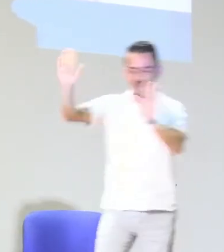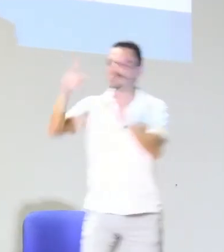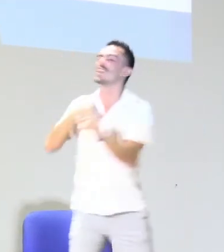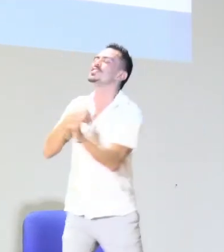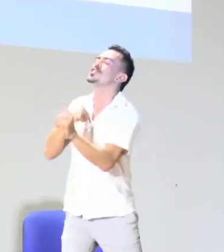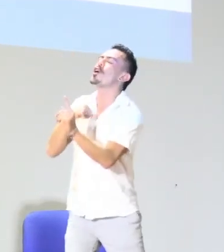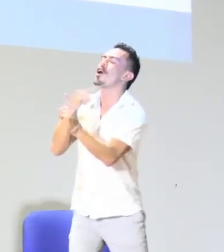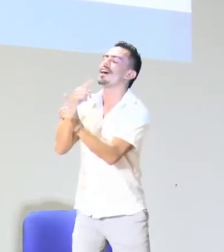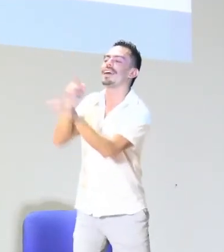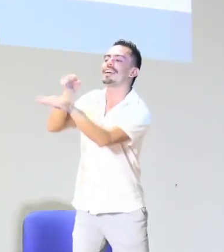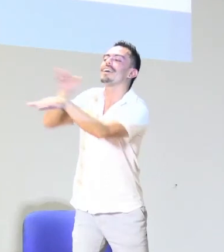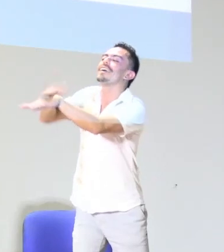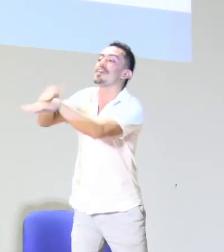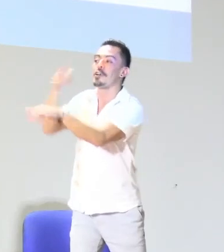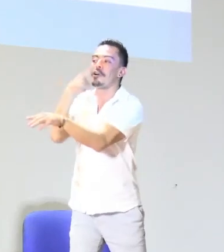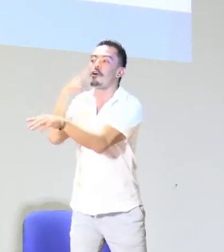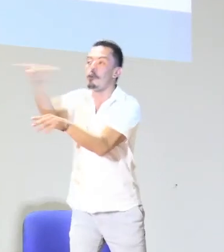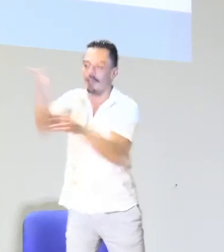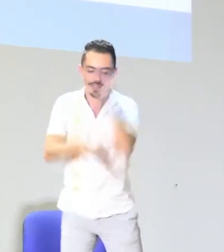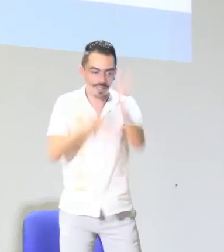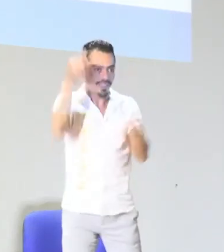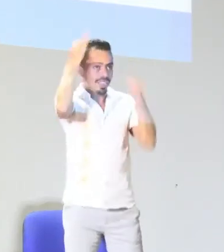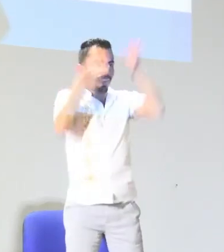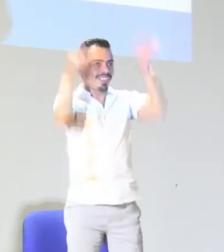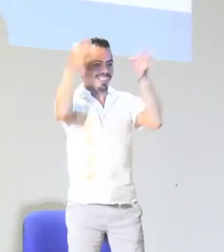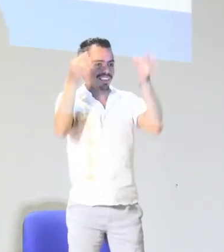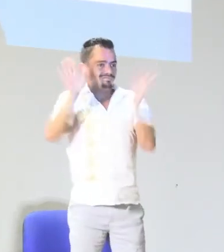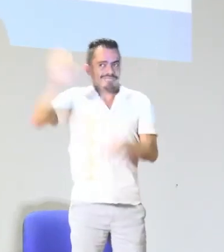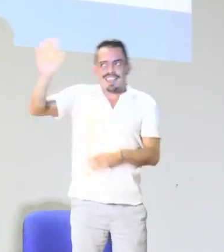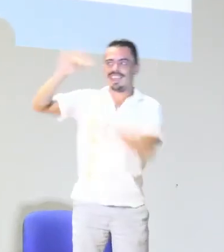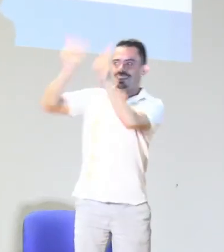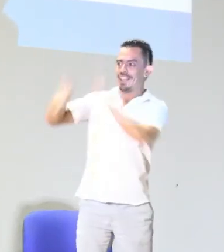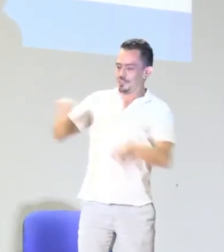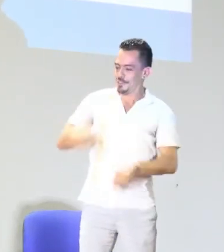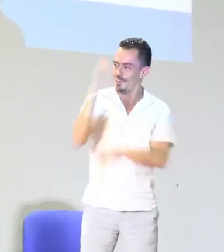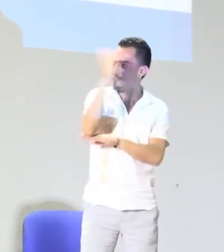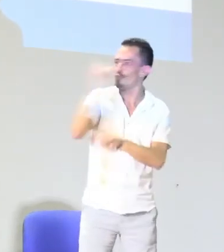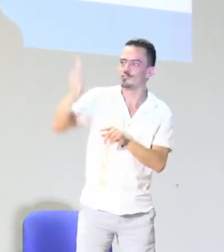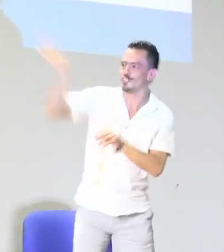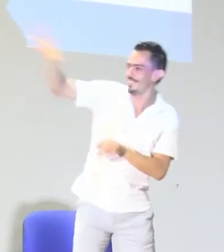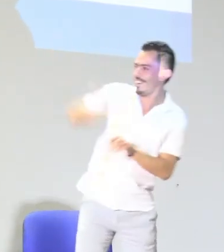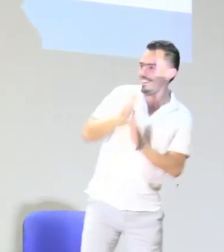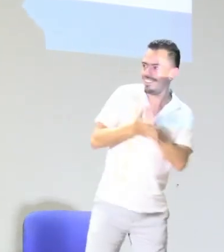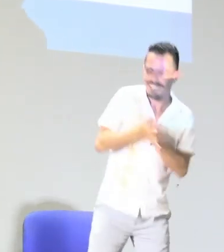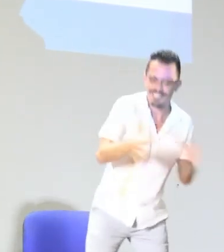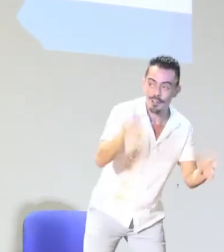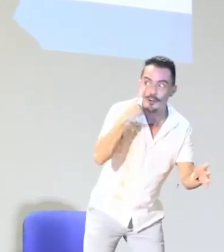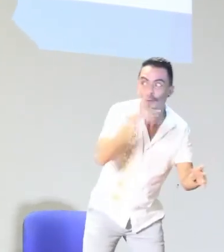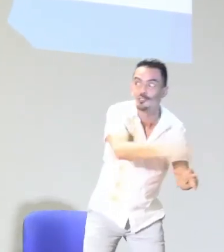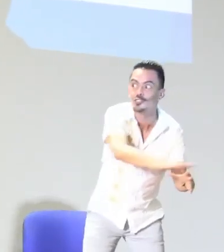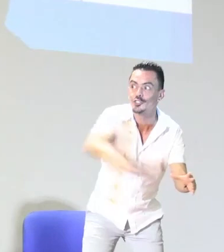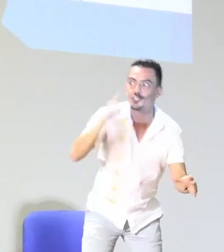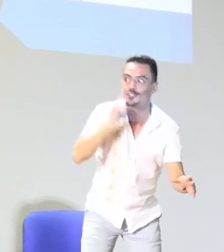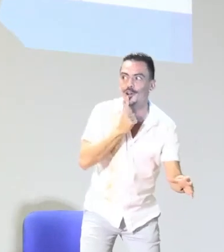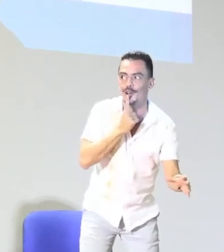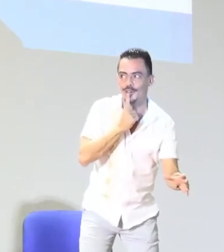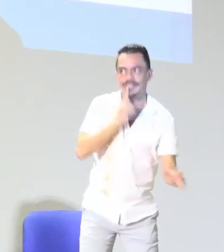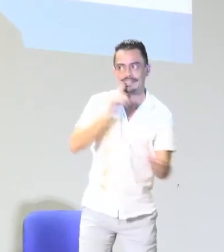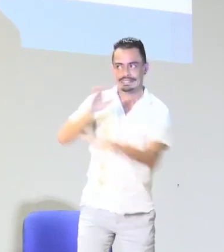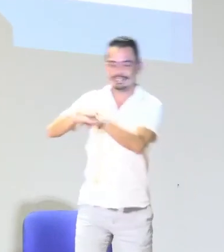ejemplo, y mira, tú estás influenciado por una lengua extranjera, ¿verdad? Utilizaste esta seña para reflexión y esta seña de